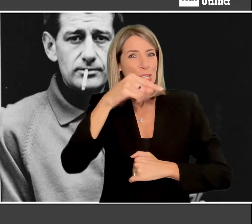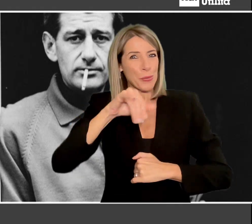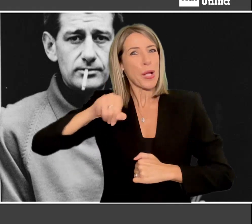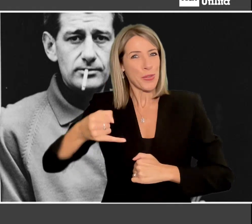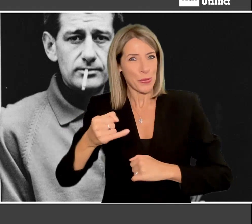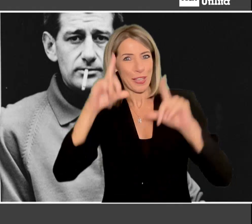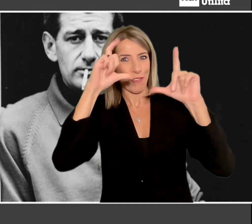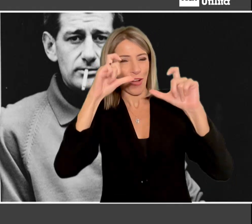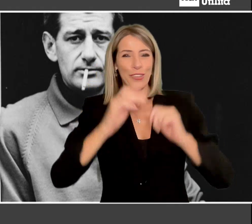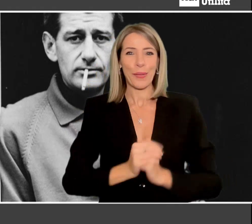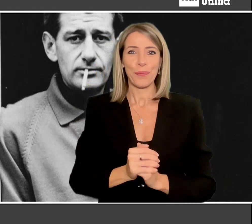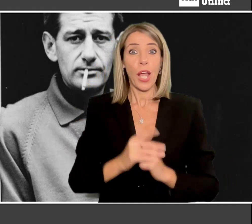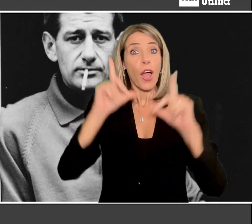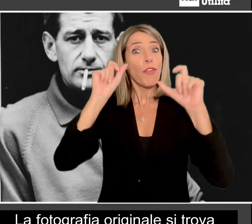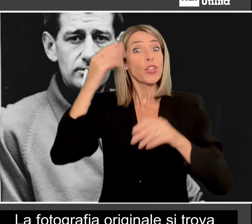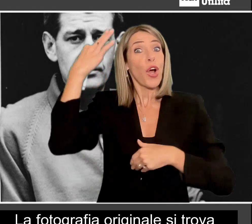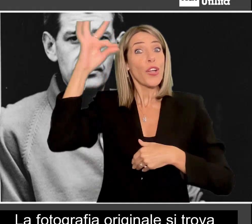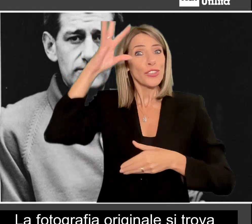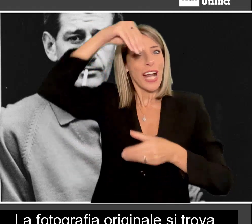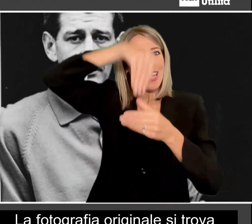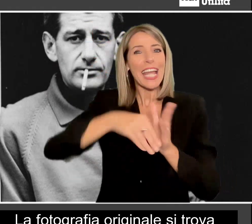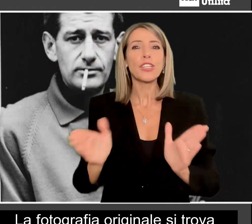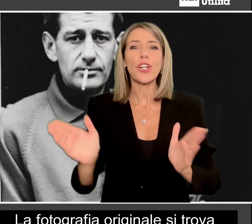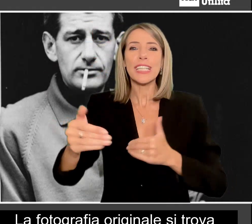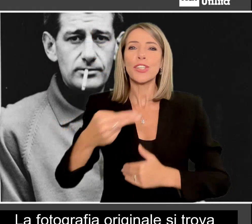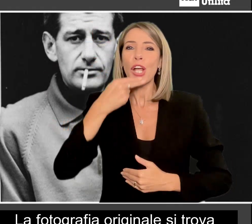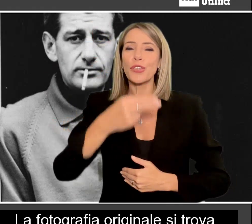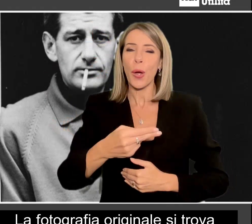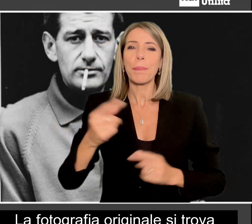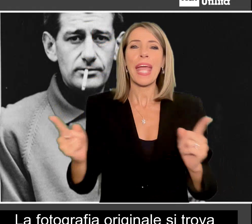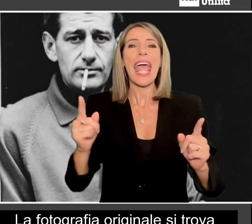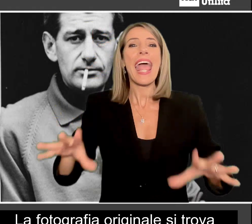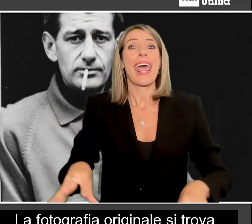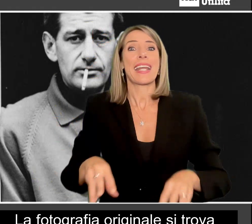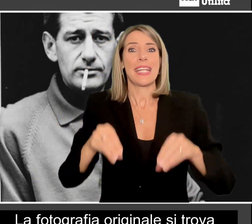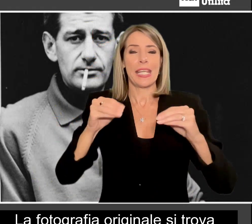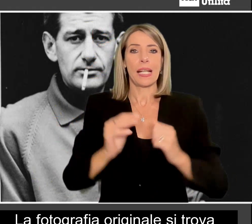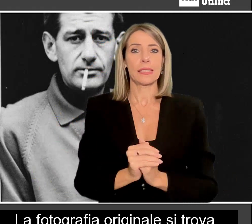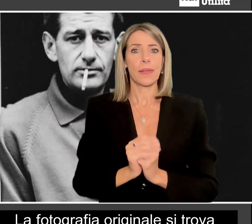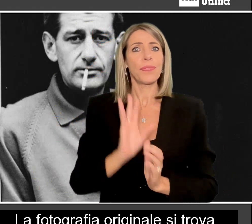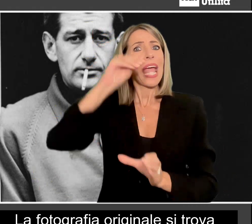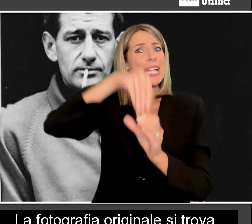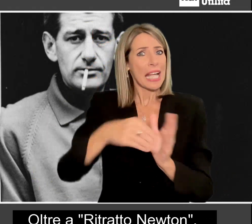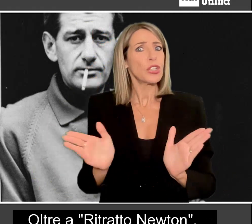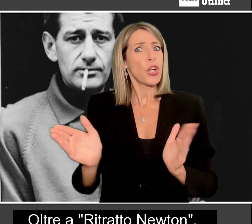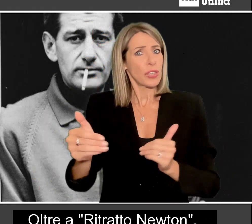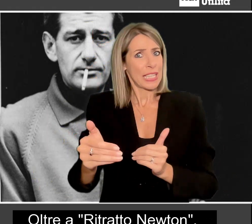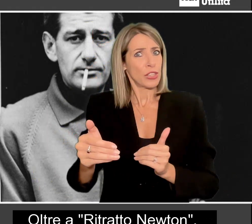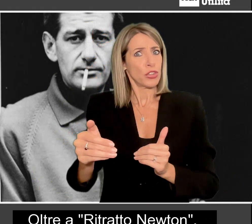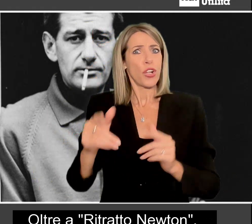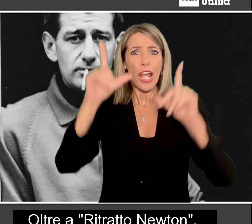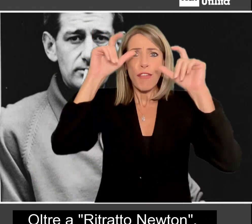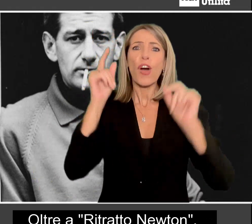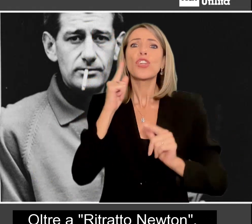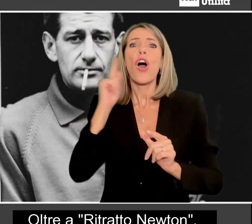scattato dalla moglie June. L'originale si trova all'interno della sezione Early Years. Oltre a